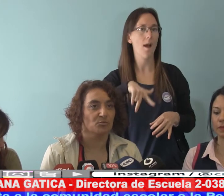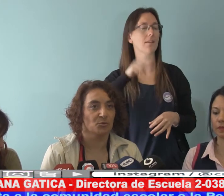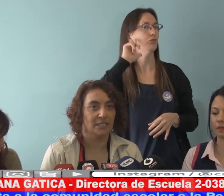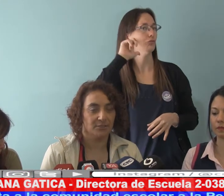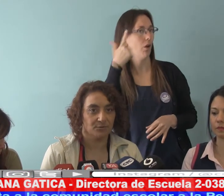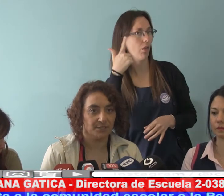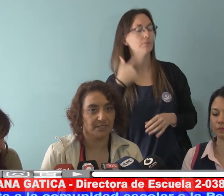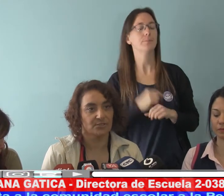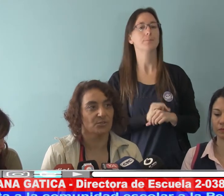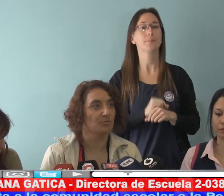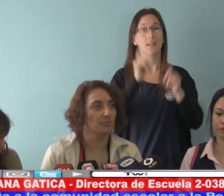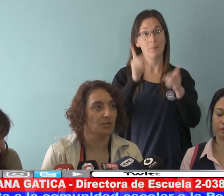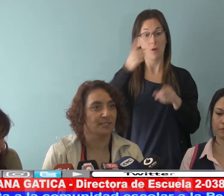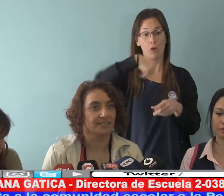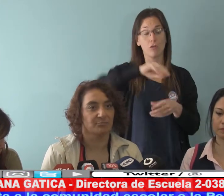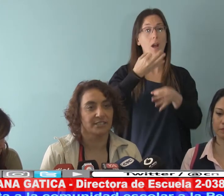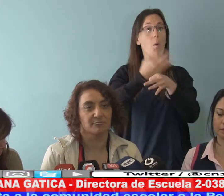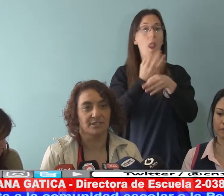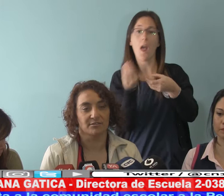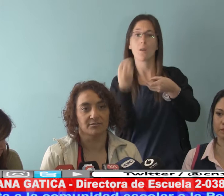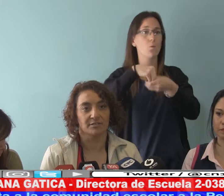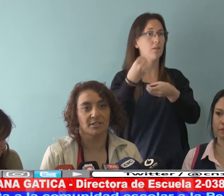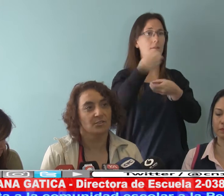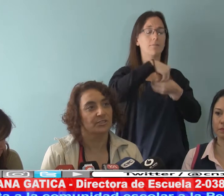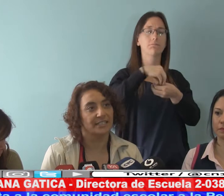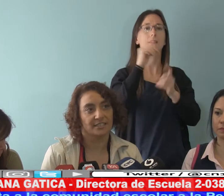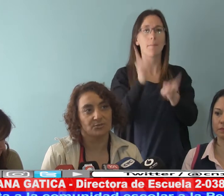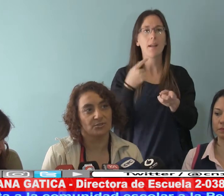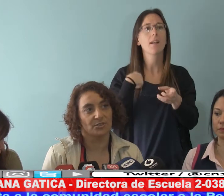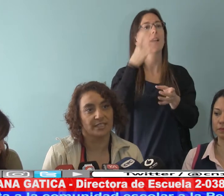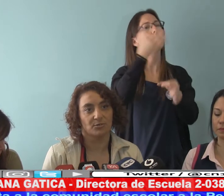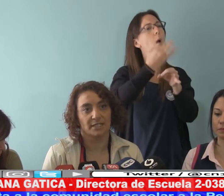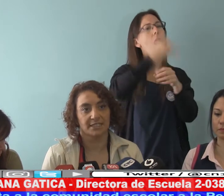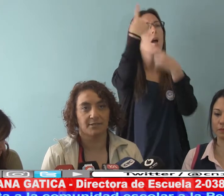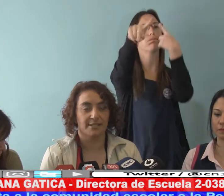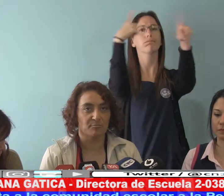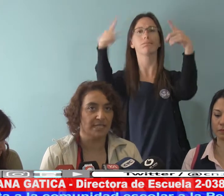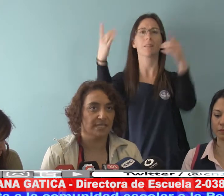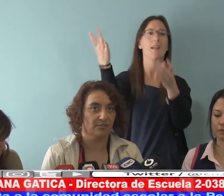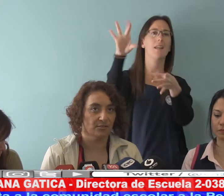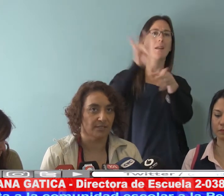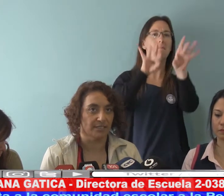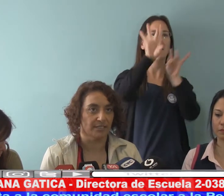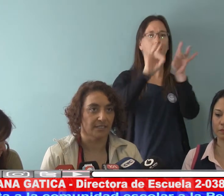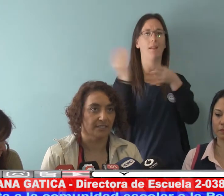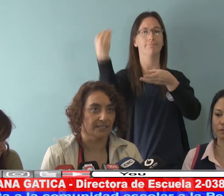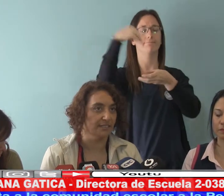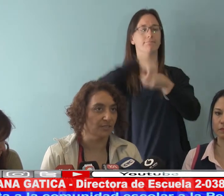como escuela inclusiva que somos, vamos a participar también con otras instituciones educativas del medio, de distintos